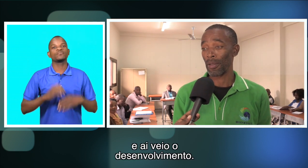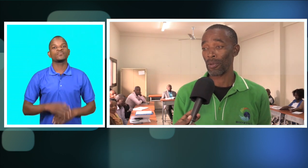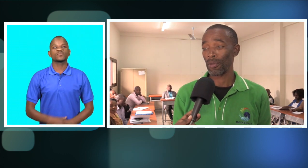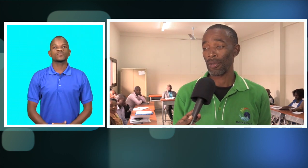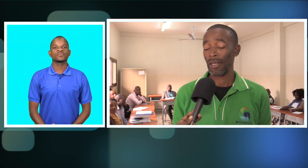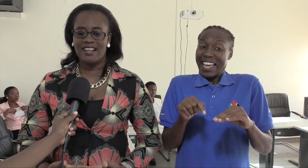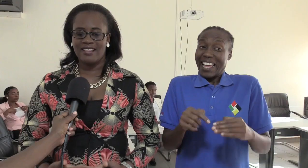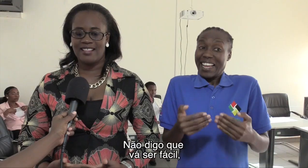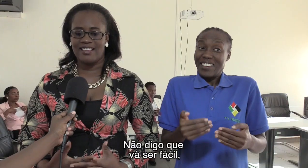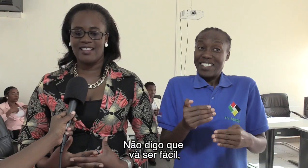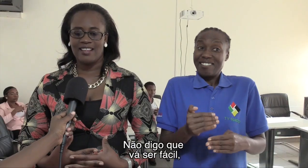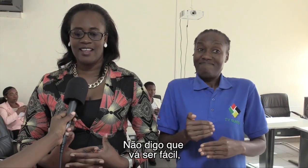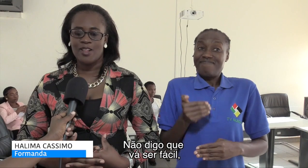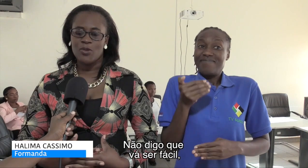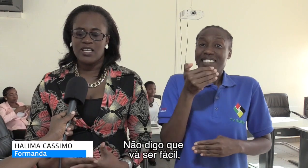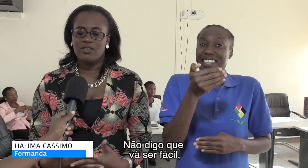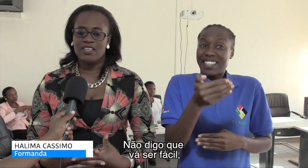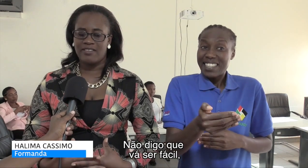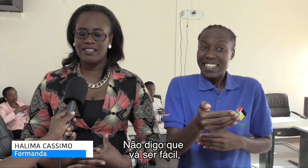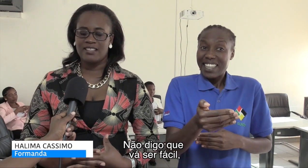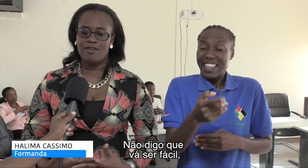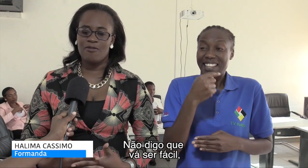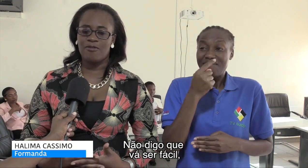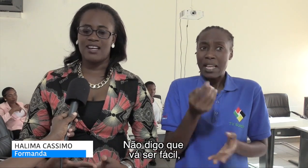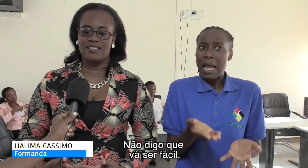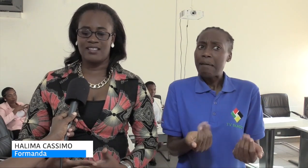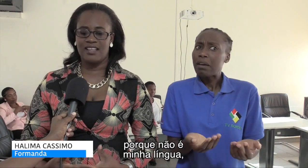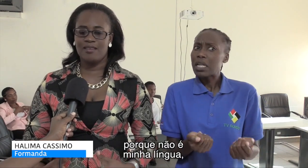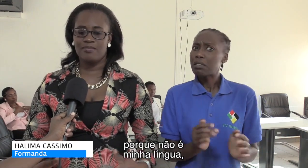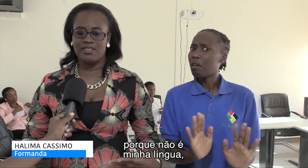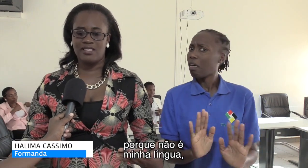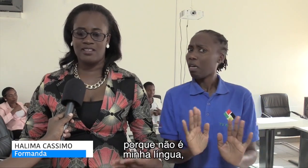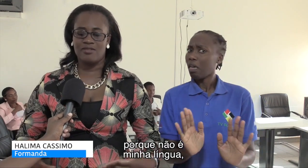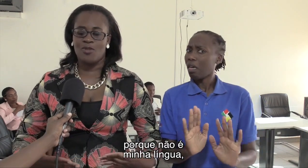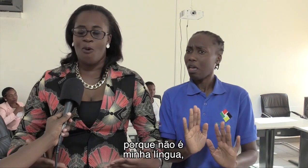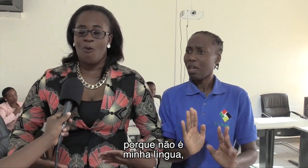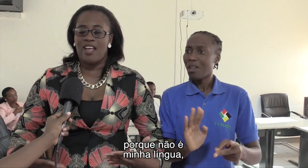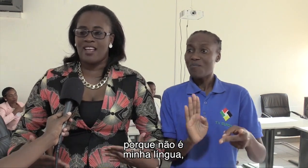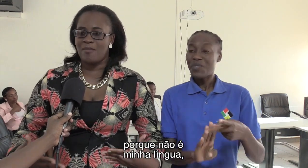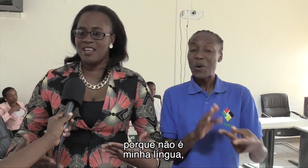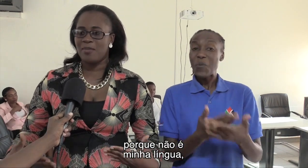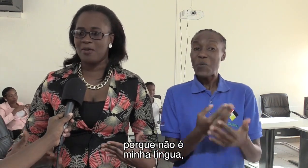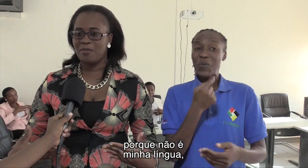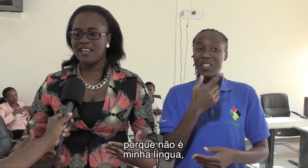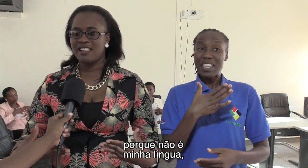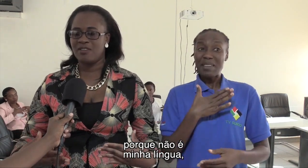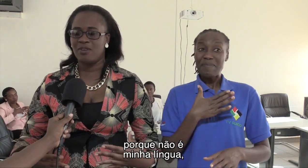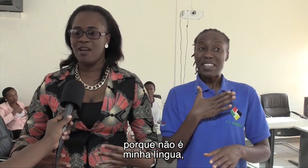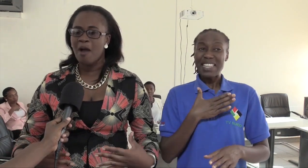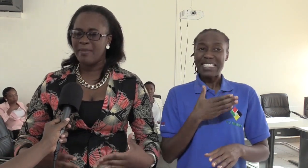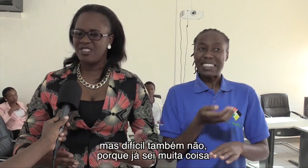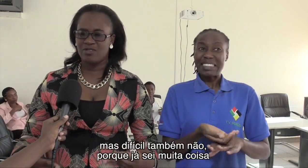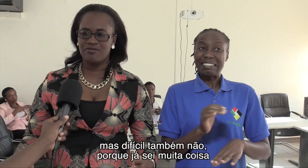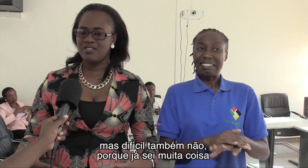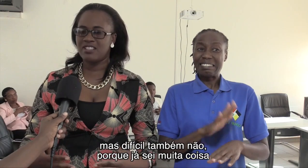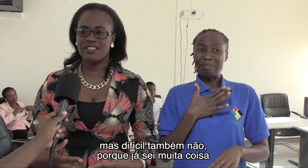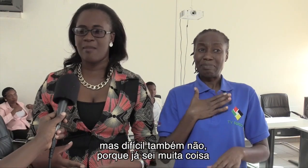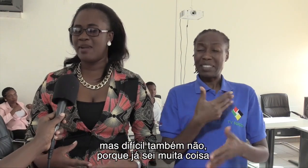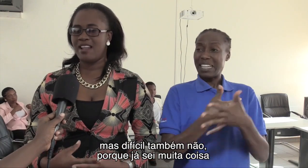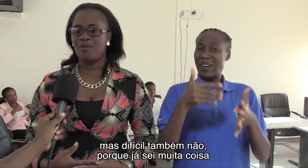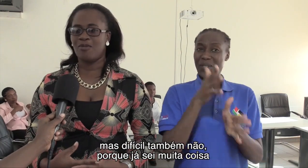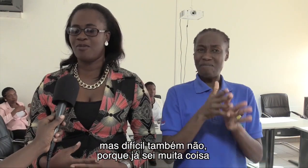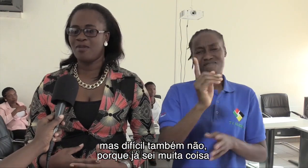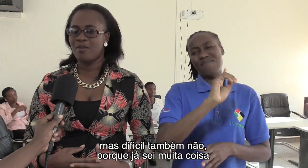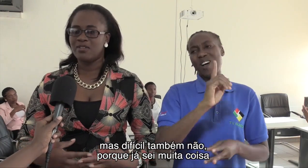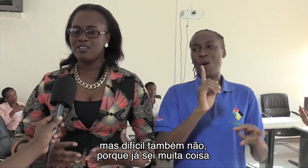desenvolvimento Não digo que vai ser tão fácil Porque não é a minha própria língua Mas o difícil